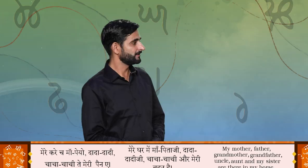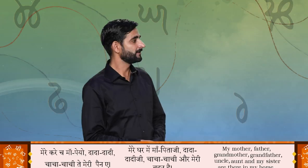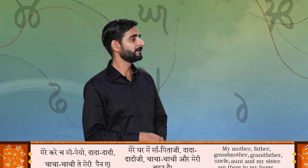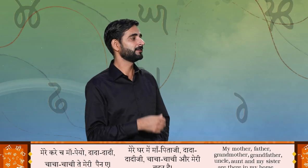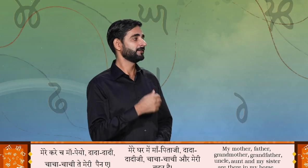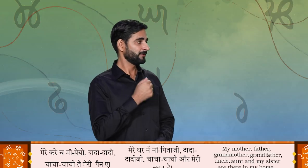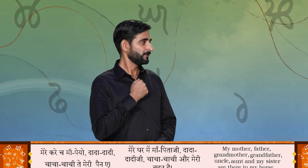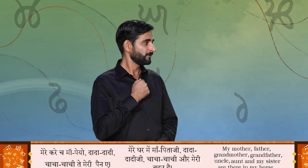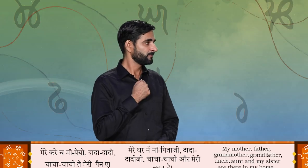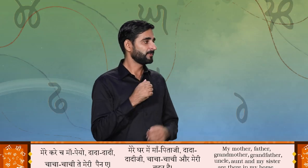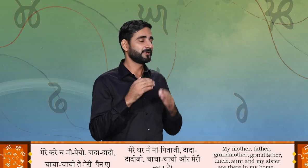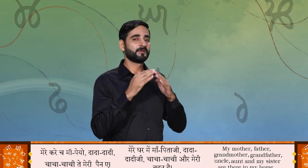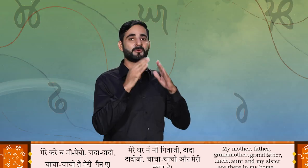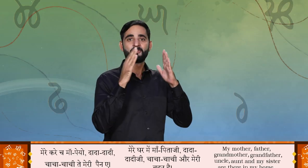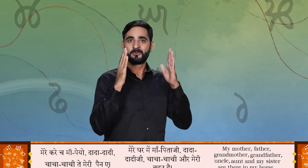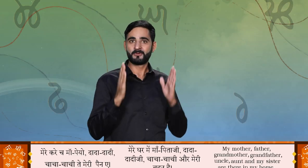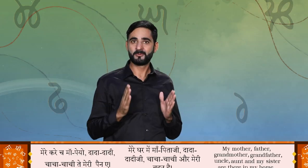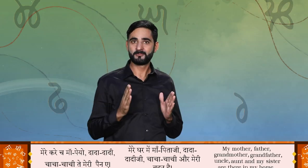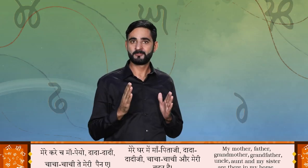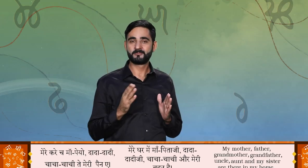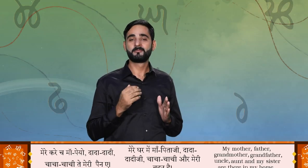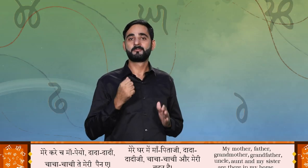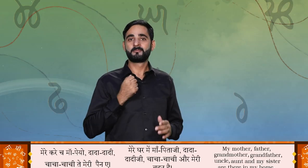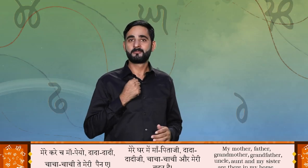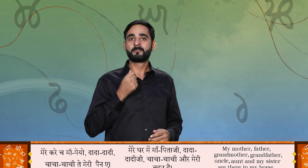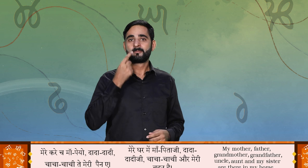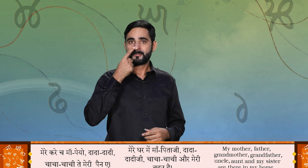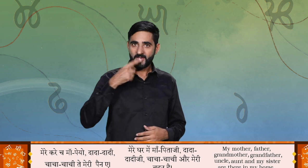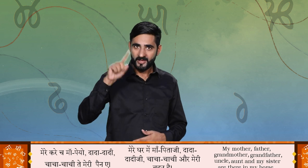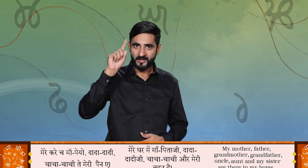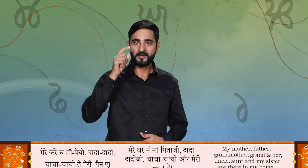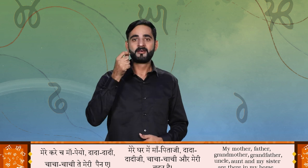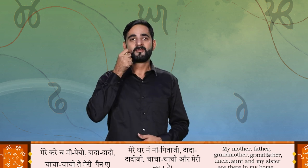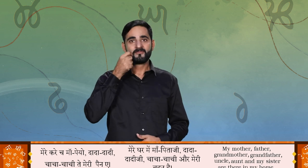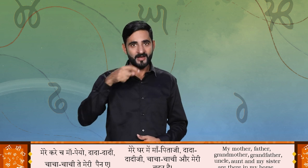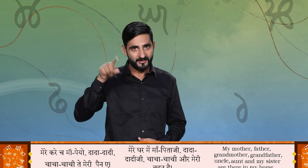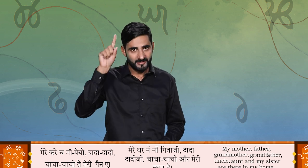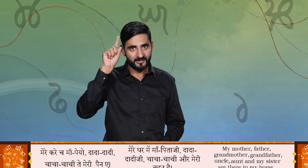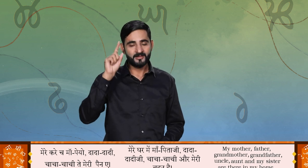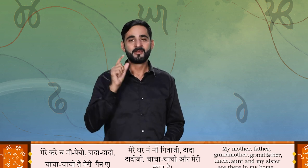मेरे करेच मा प्यो दादा दादी चाचा चाची ते मेरी पैन है